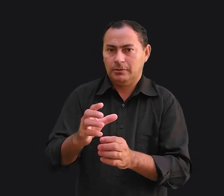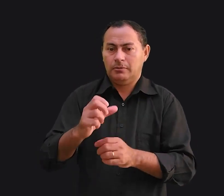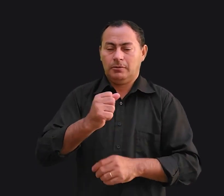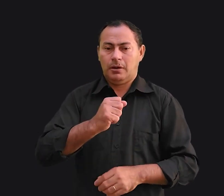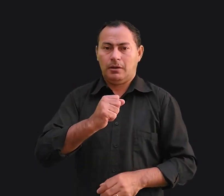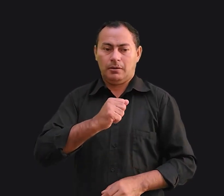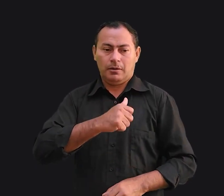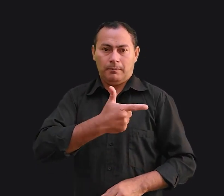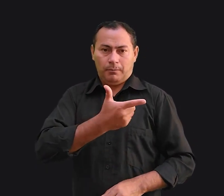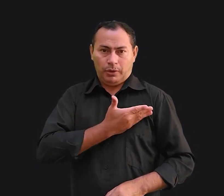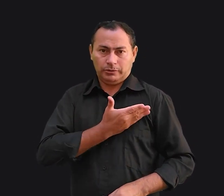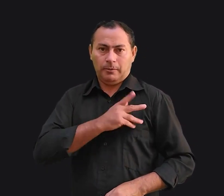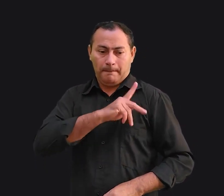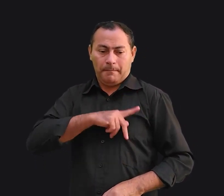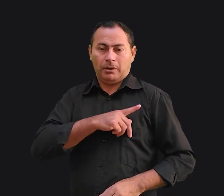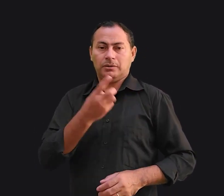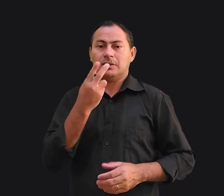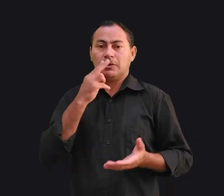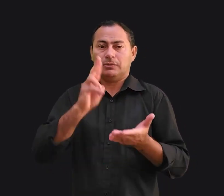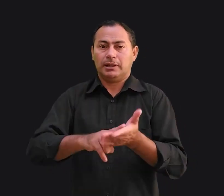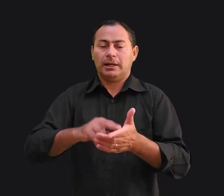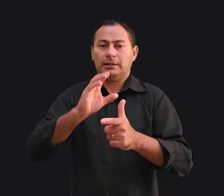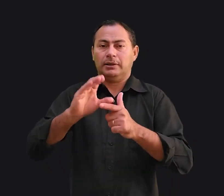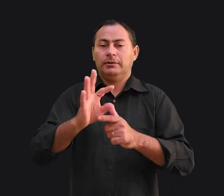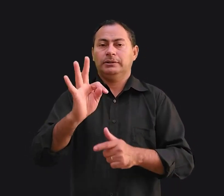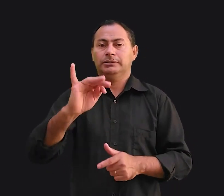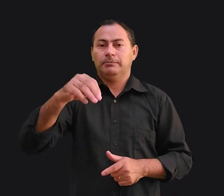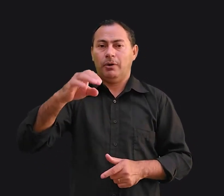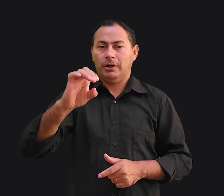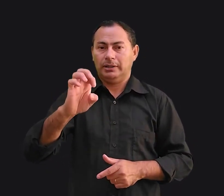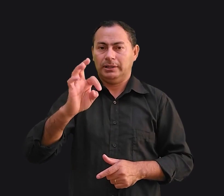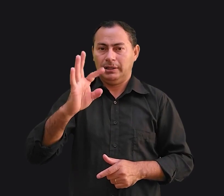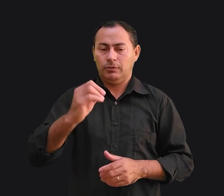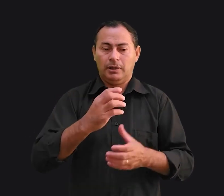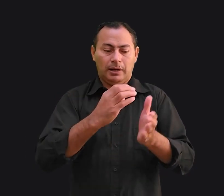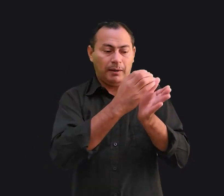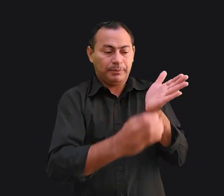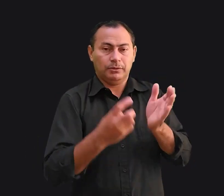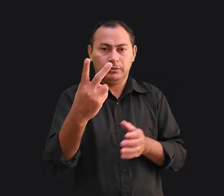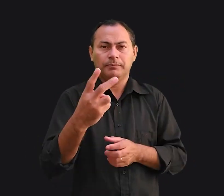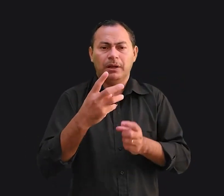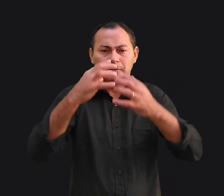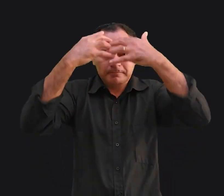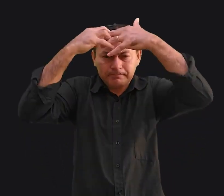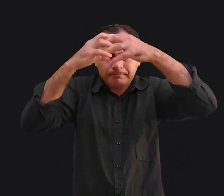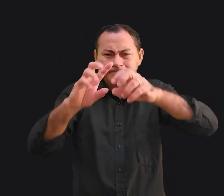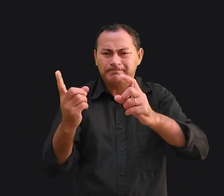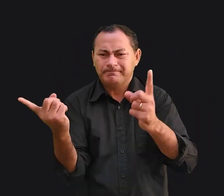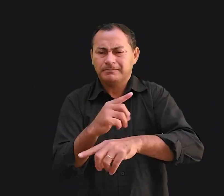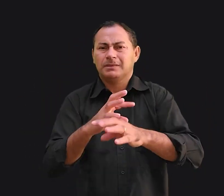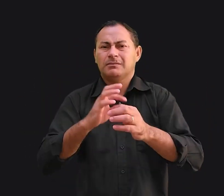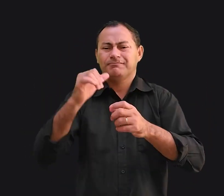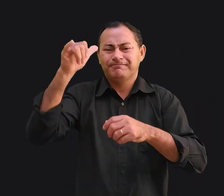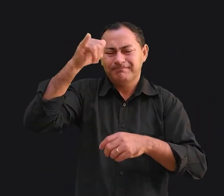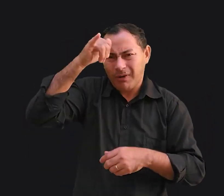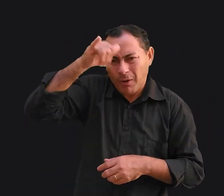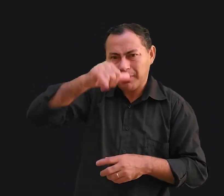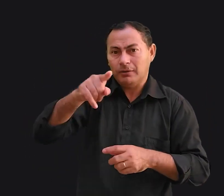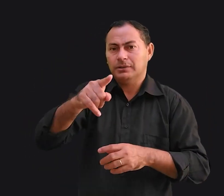apóstolo Paulo deu em sua segunda carta a Timóteo capítulo 2. Evite as controvérsias tolas e inúteis pois você